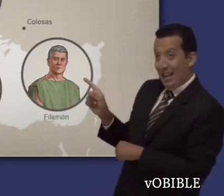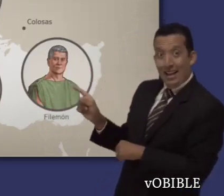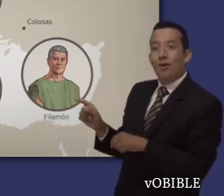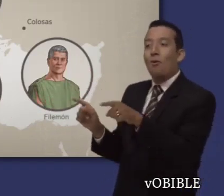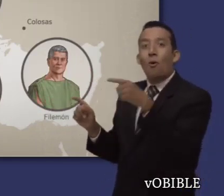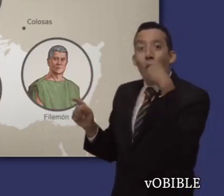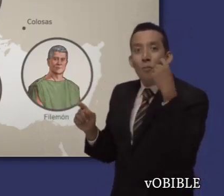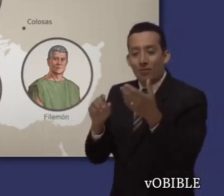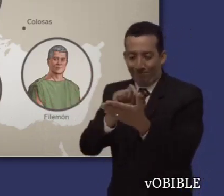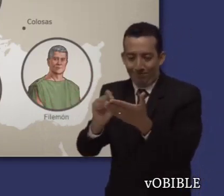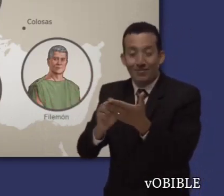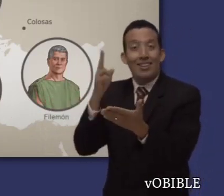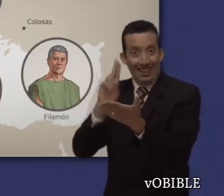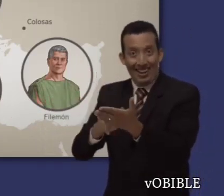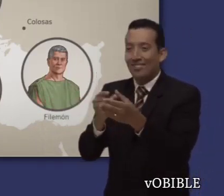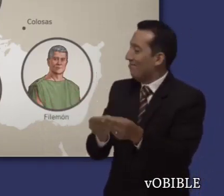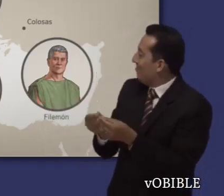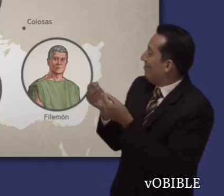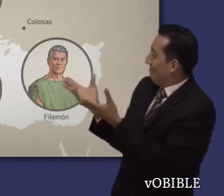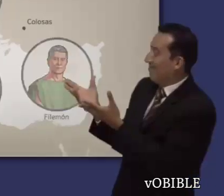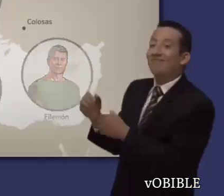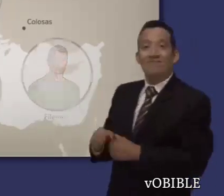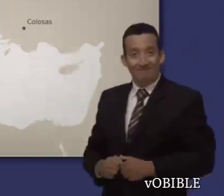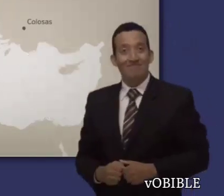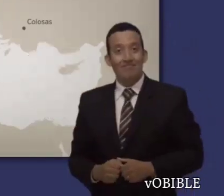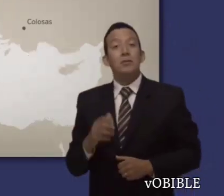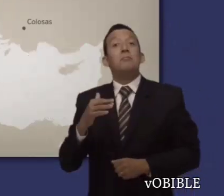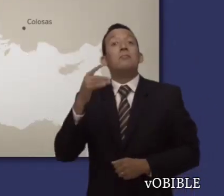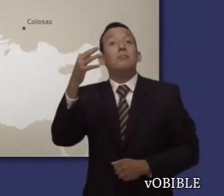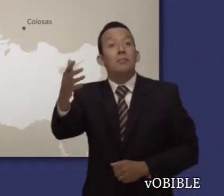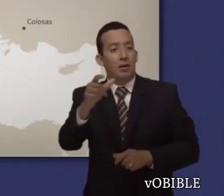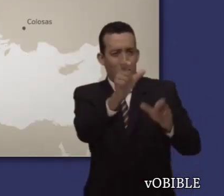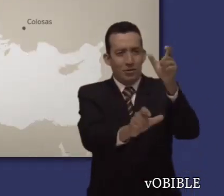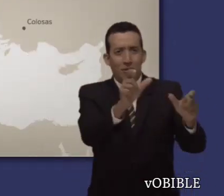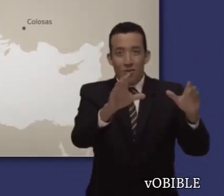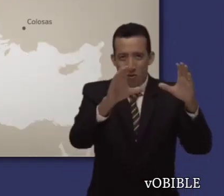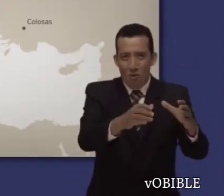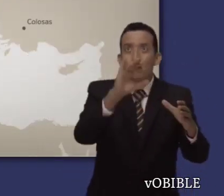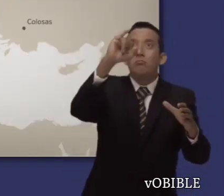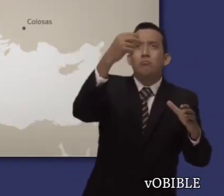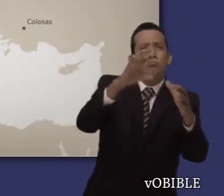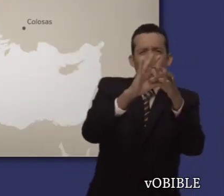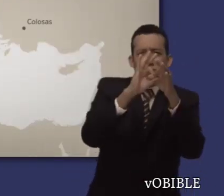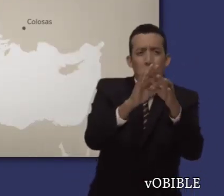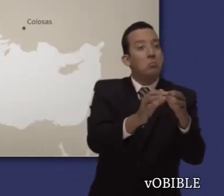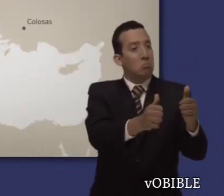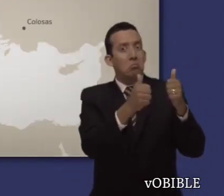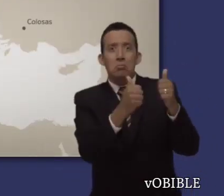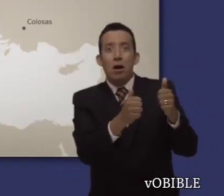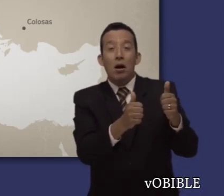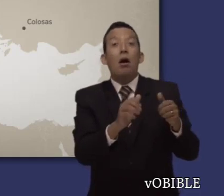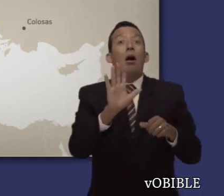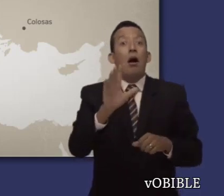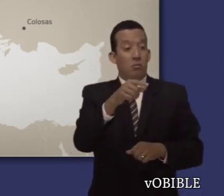Filemón, a quien también escribió una carta inspirada. Tiempo después de establecerse la congregación, algunos